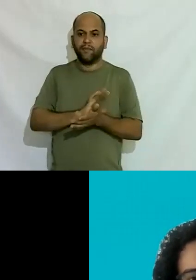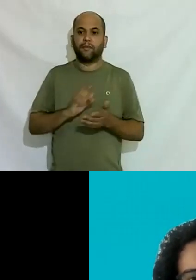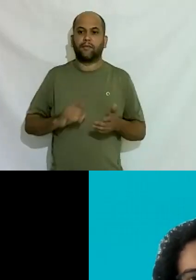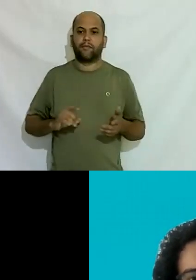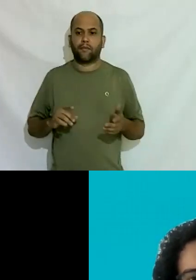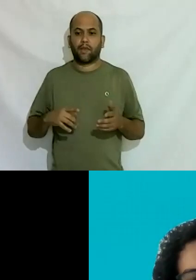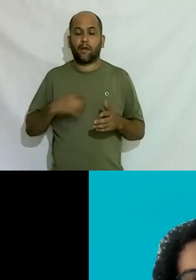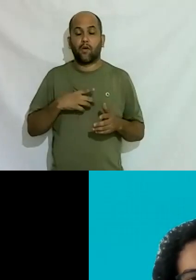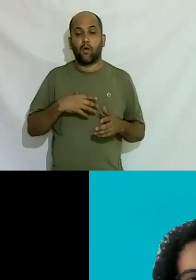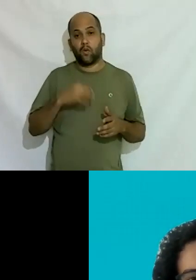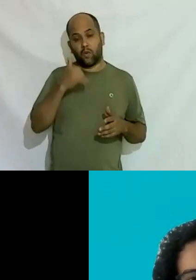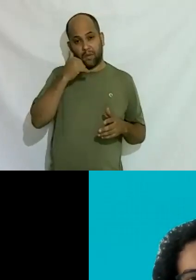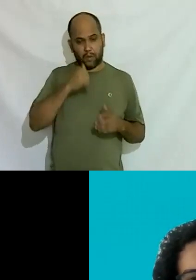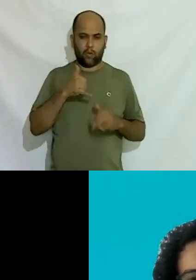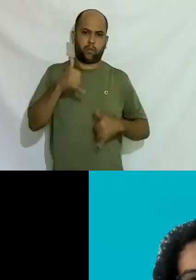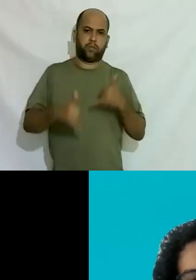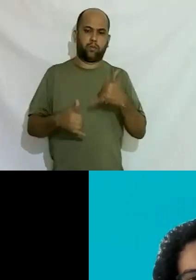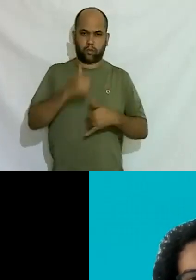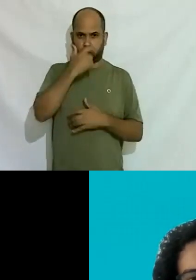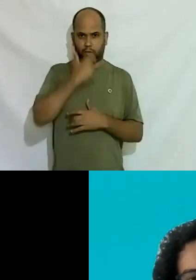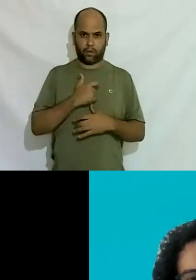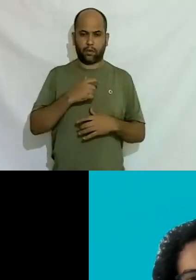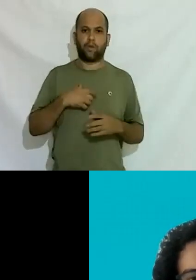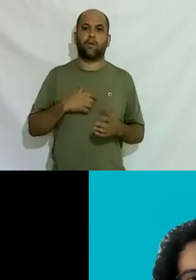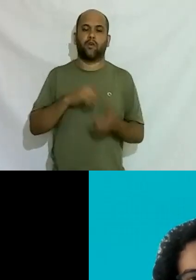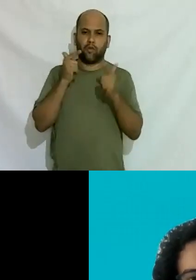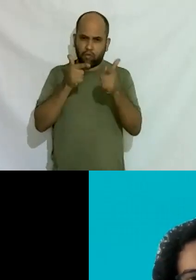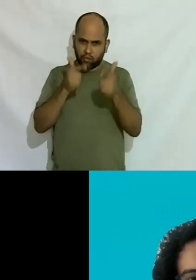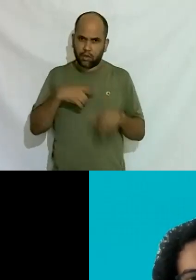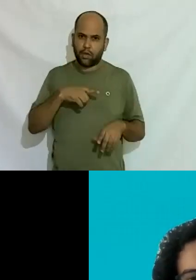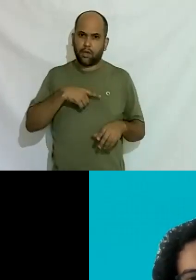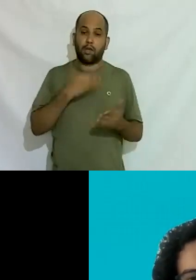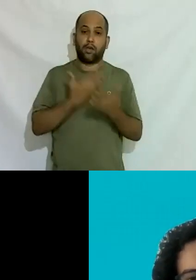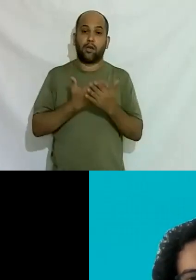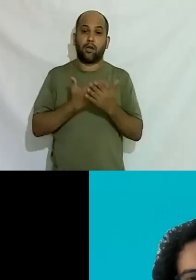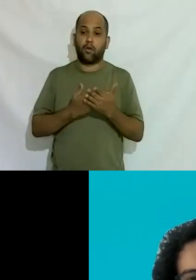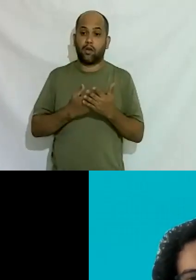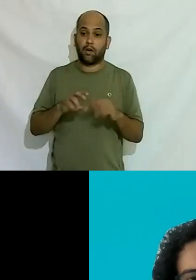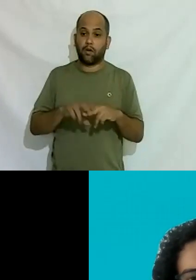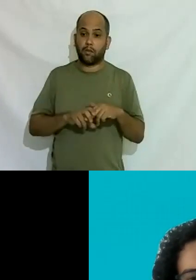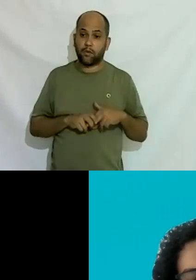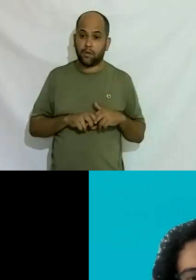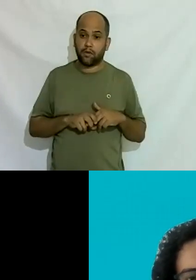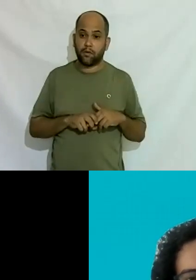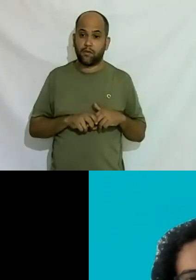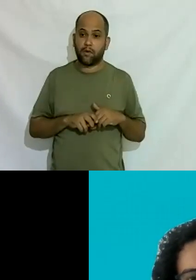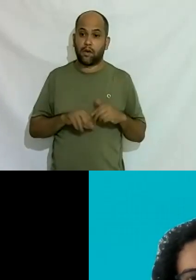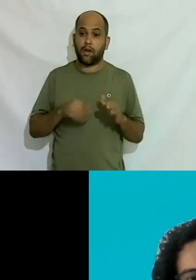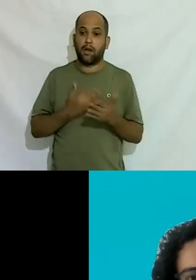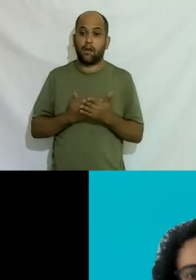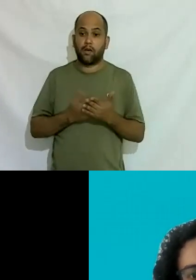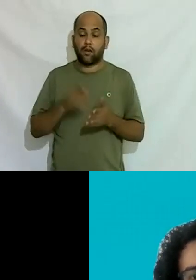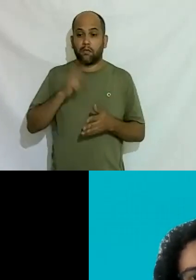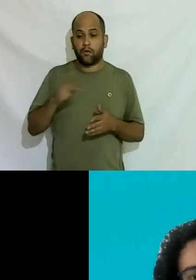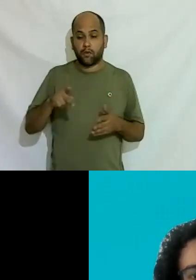muito masculina e aí sofre bullying e aí a escola causa bullying a própria escola professora